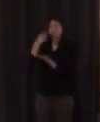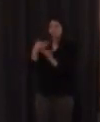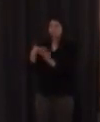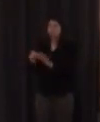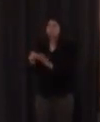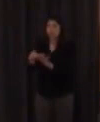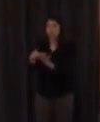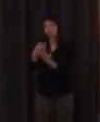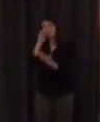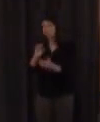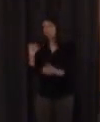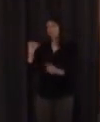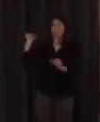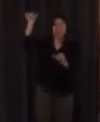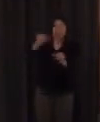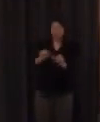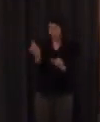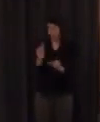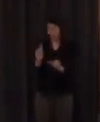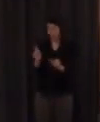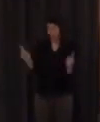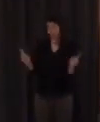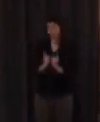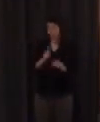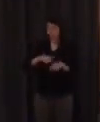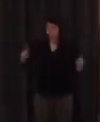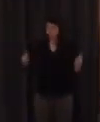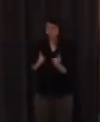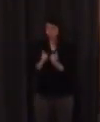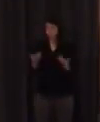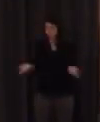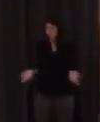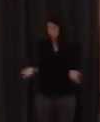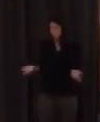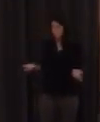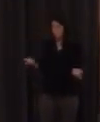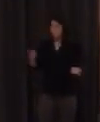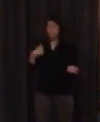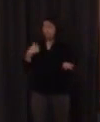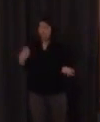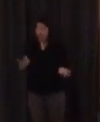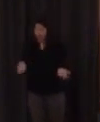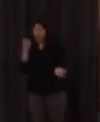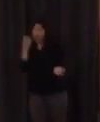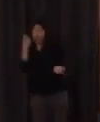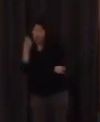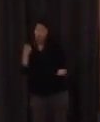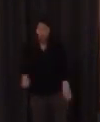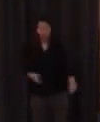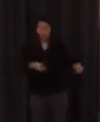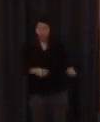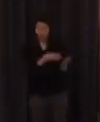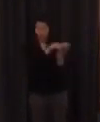yo tristemente no tengo ningún alumno que coja el texto de antes y lo lea así con una gracia